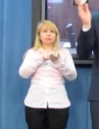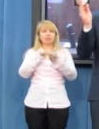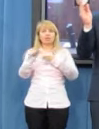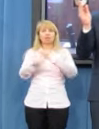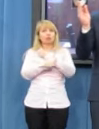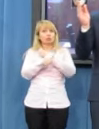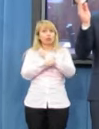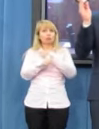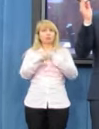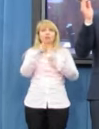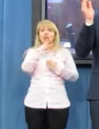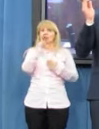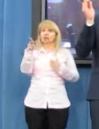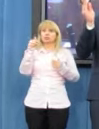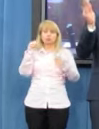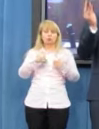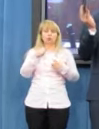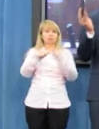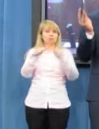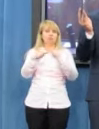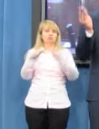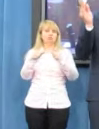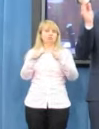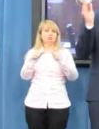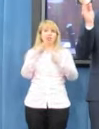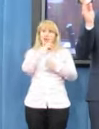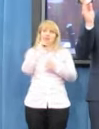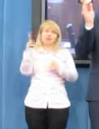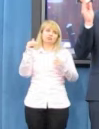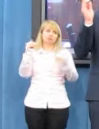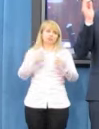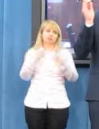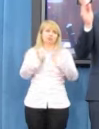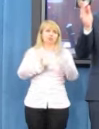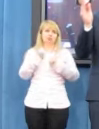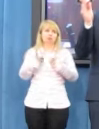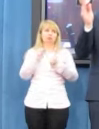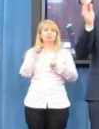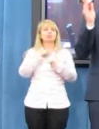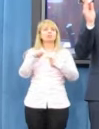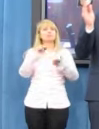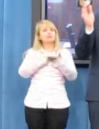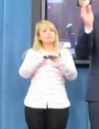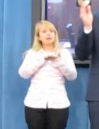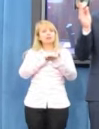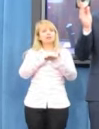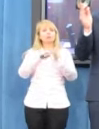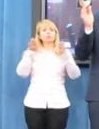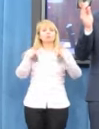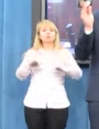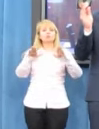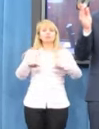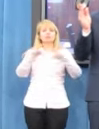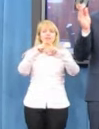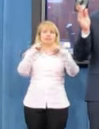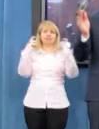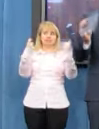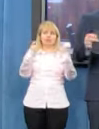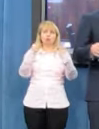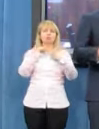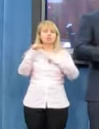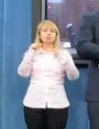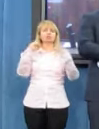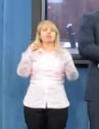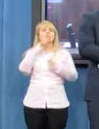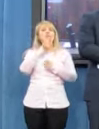mogą sprawdzić wszyscy z nas, wszyscy Polacy. Materiał z posiedzenia Sejmu jest na stronie internetowej Sejmu.